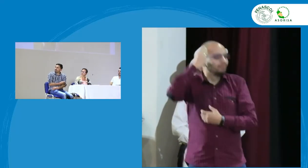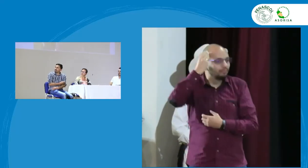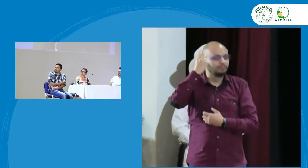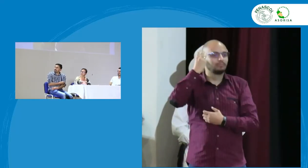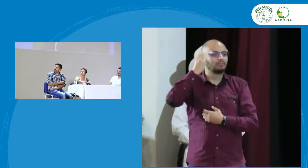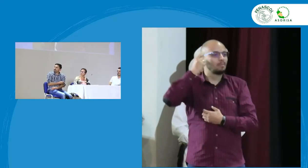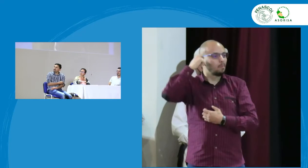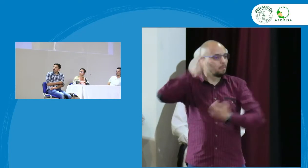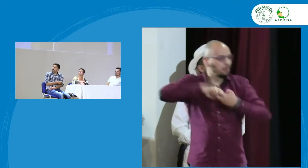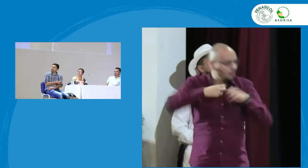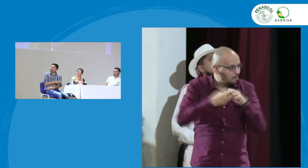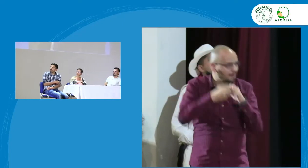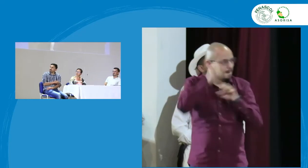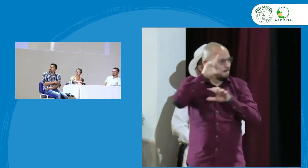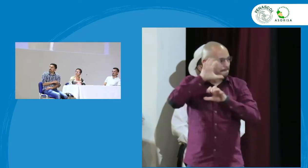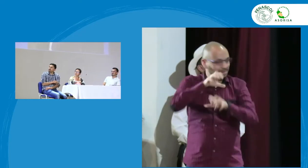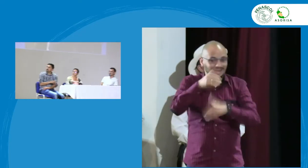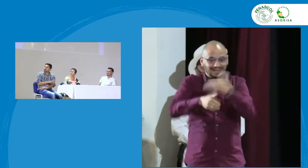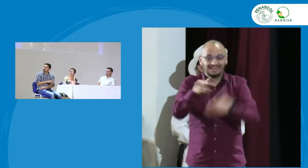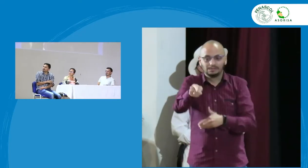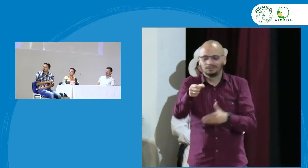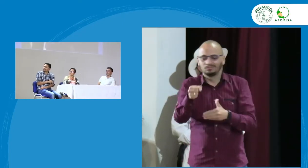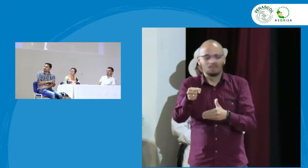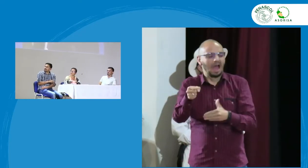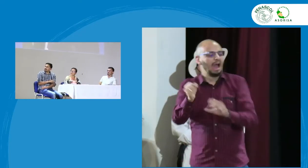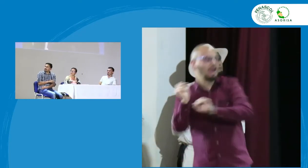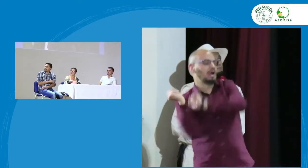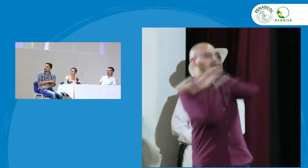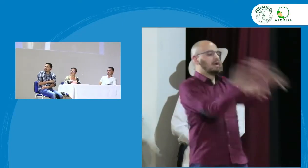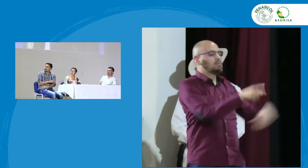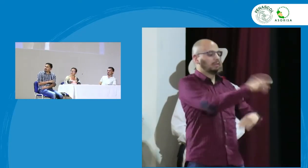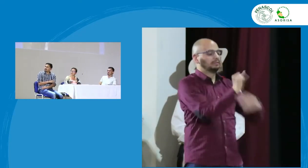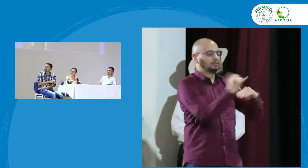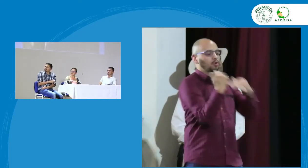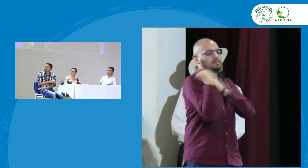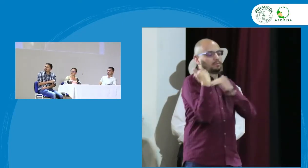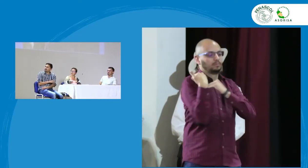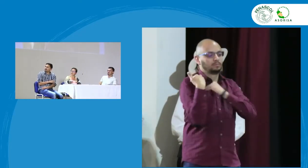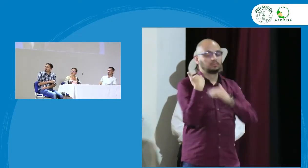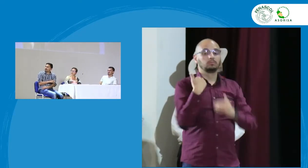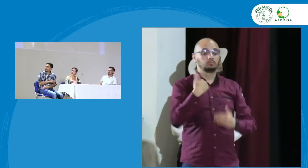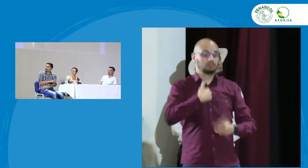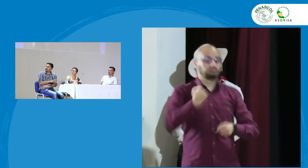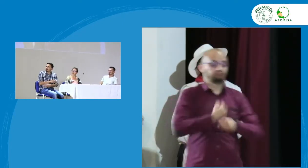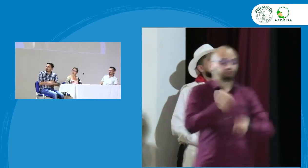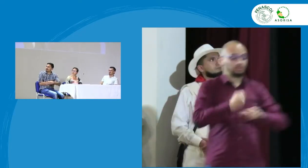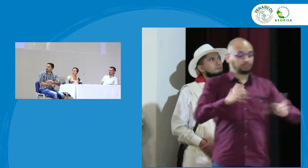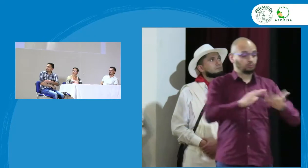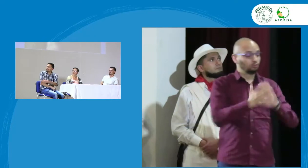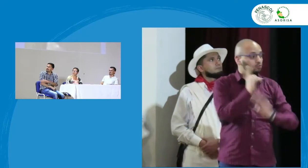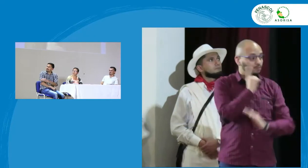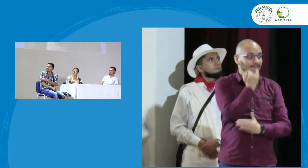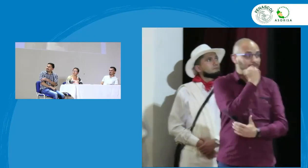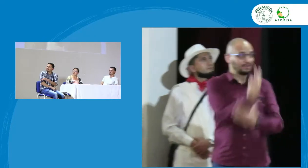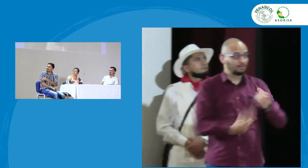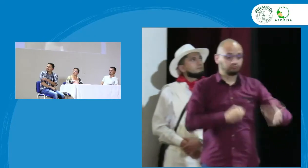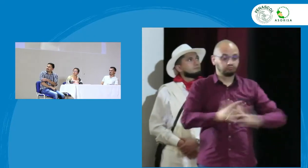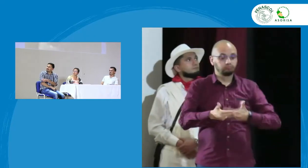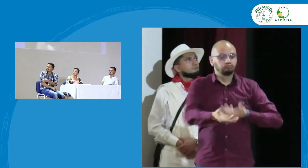tenemos personas sordas con de pronto retardo en el aprendizaje dificultad cognitiva en